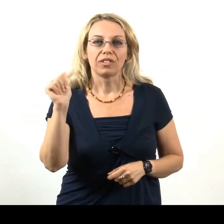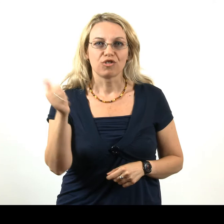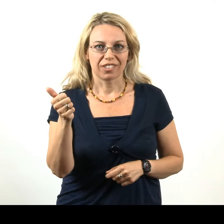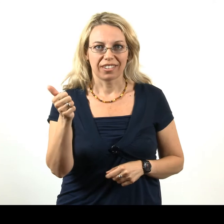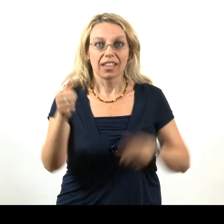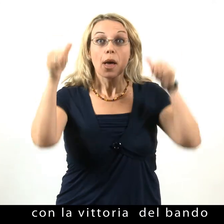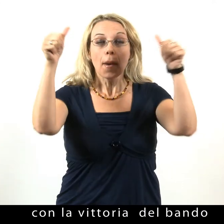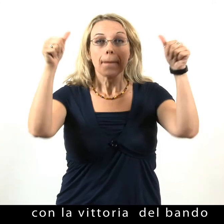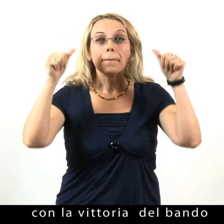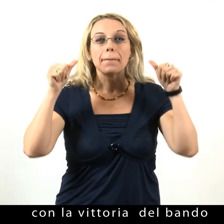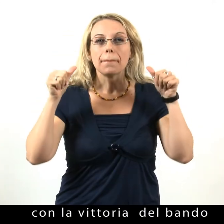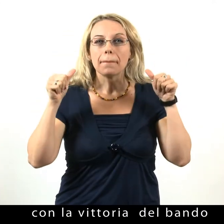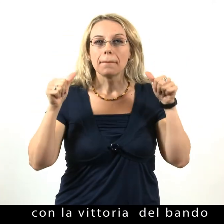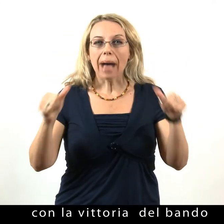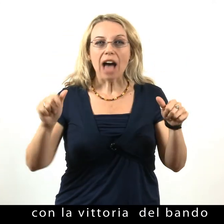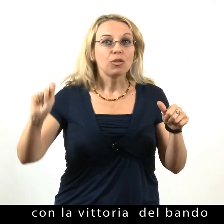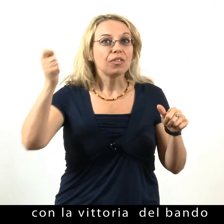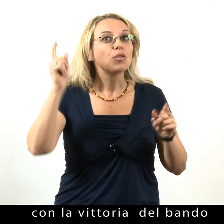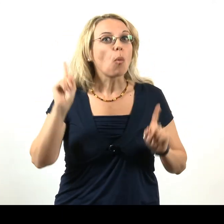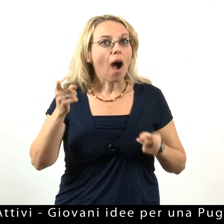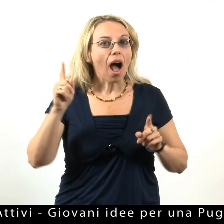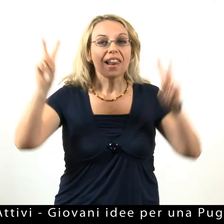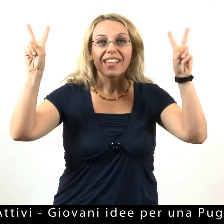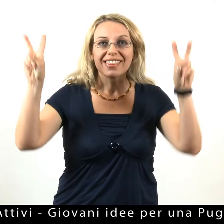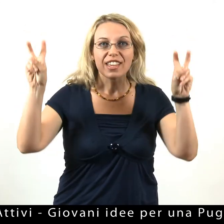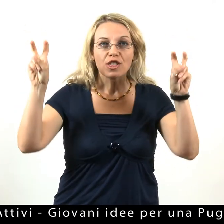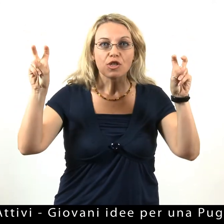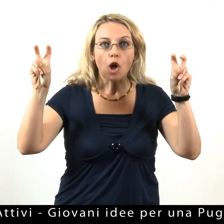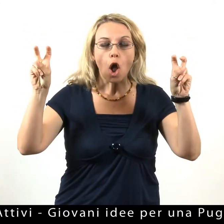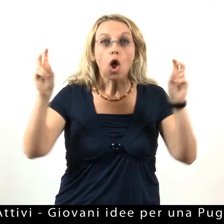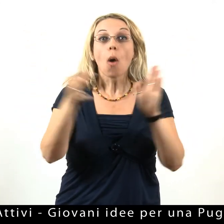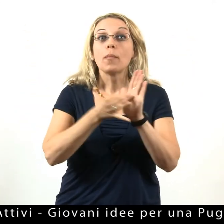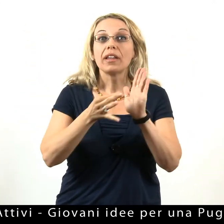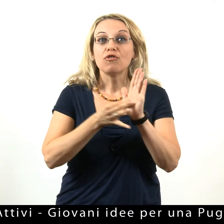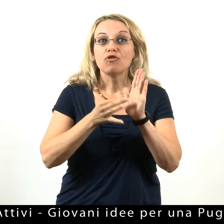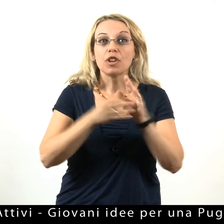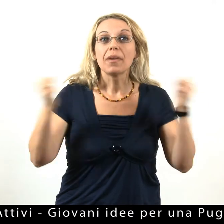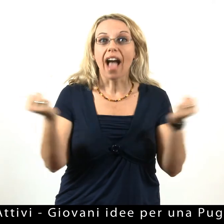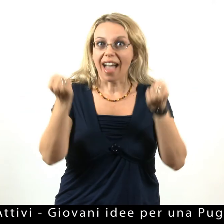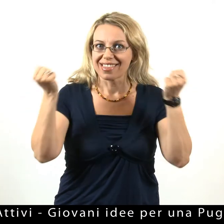con la vittoria del bando Principi Attivi, giovani idee per una Puglia migliore